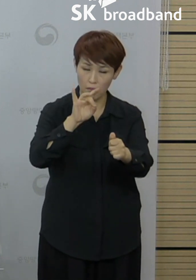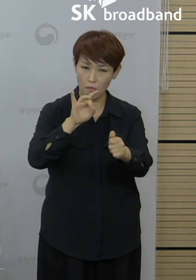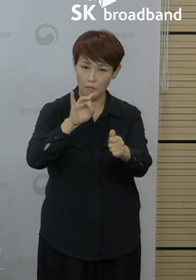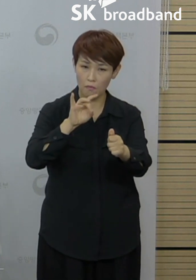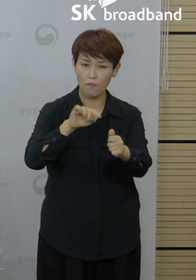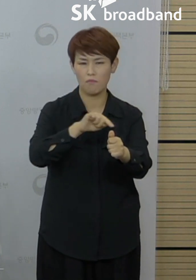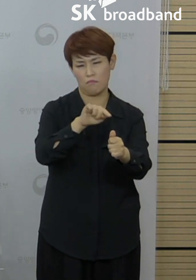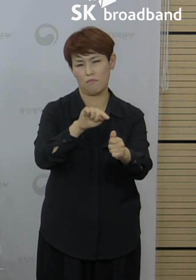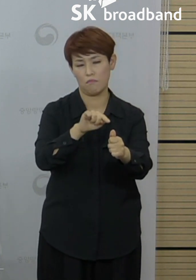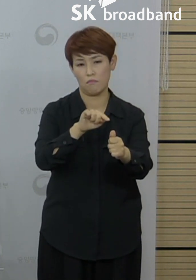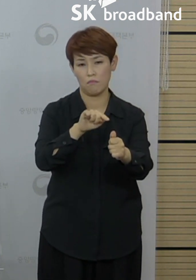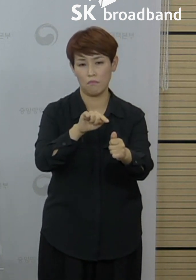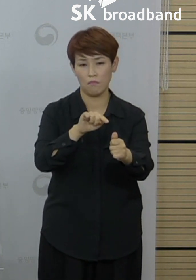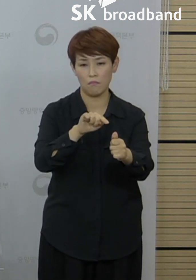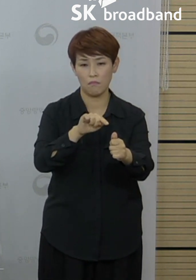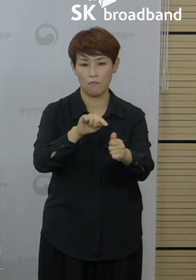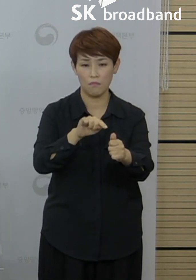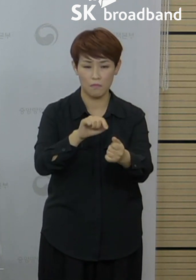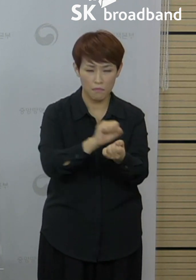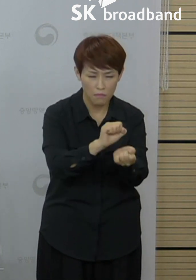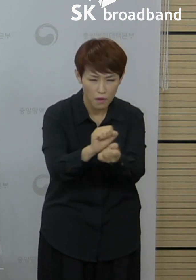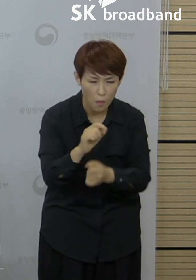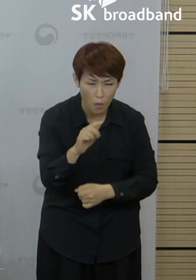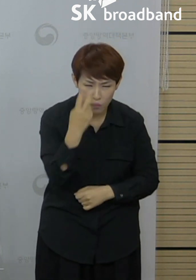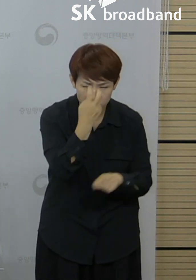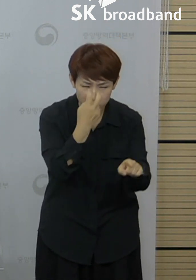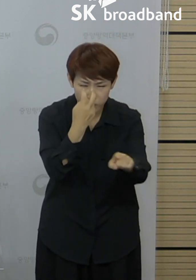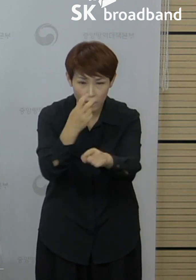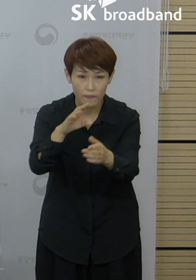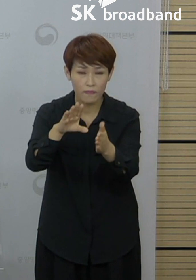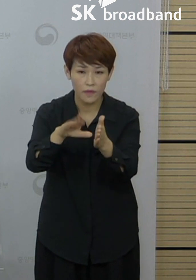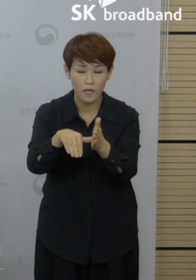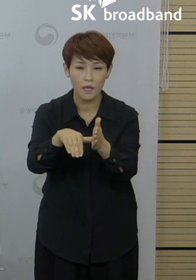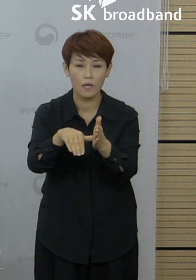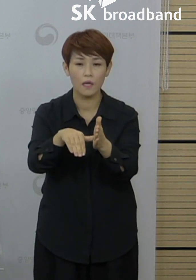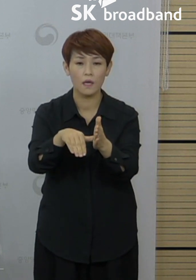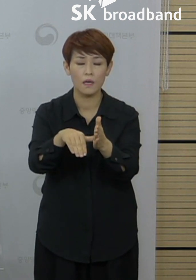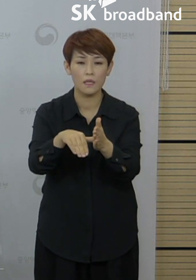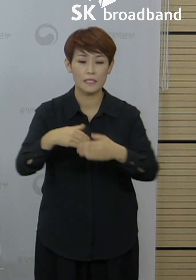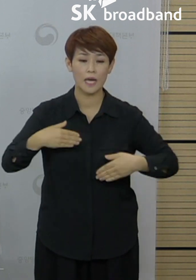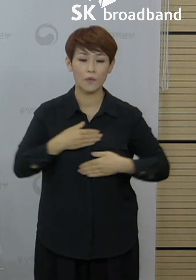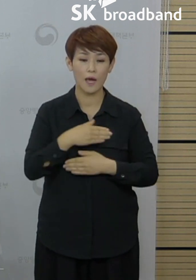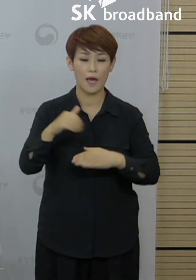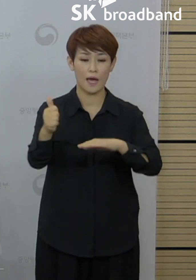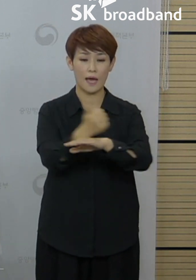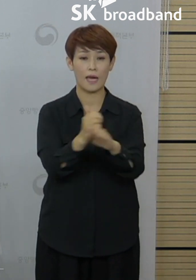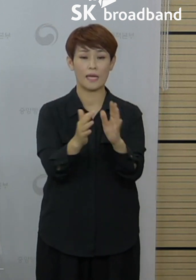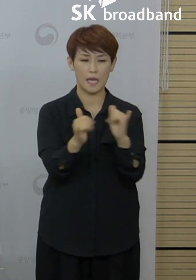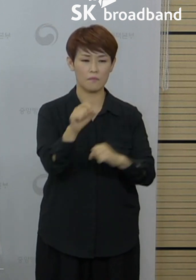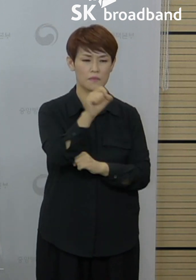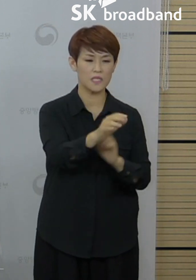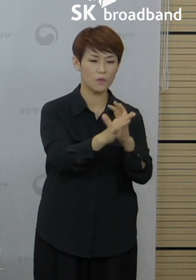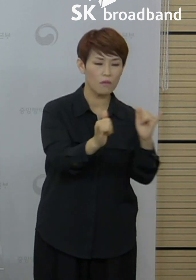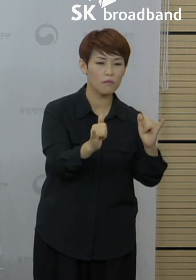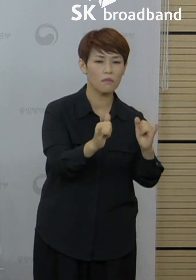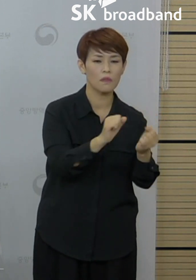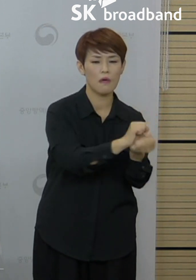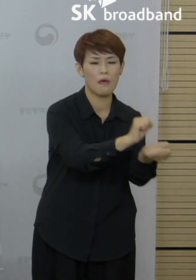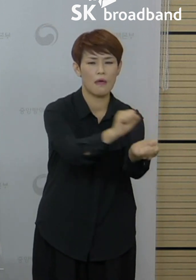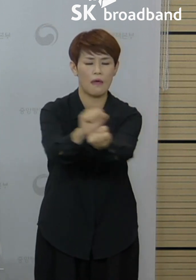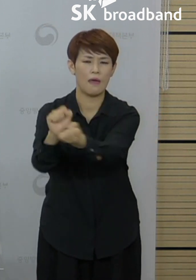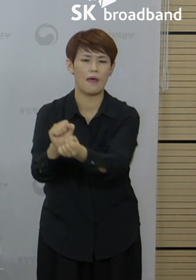되었습니다. 이에 따라서 추적 조사를 실시한 결과 그 사우나의 이용자 그리고 종사자 간의 전파가